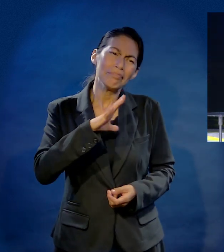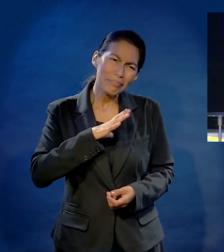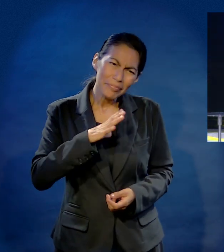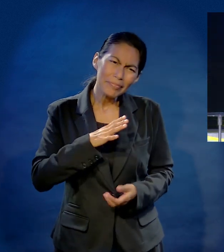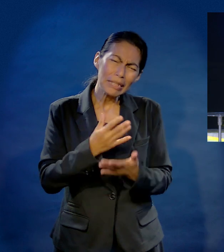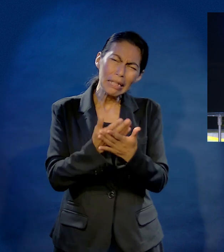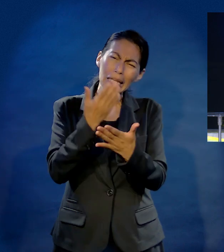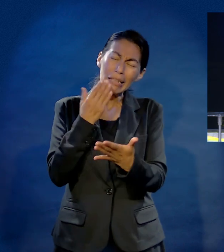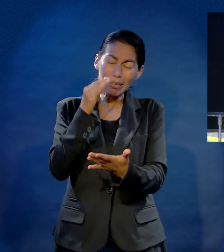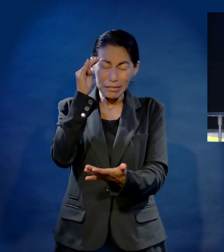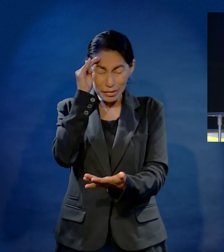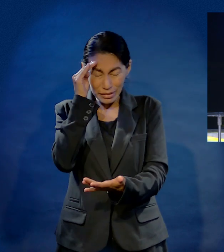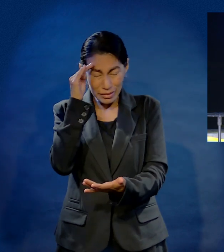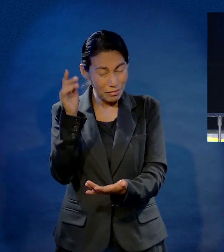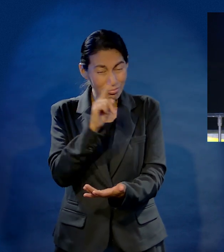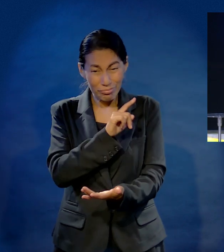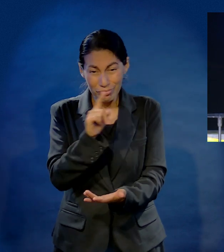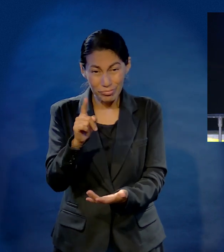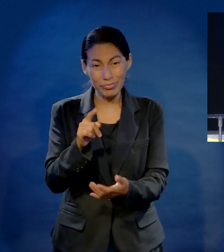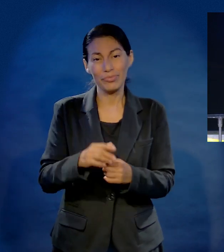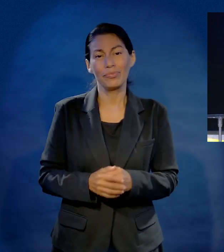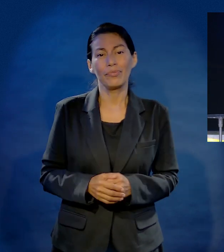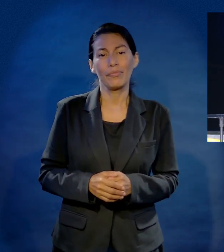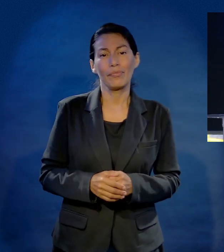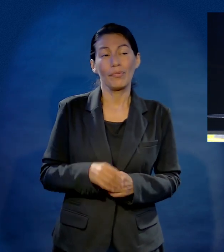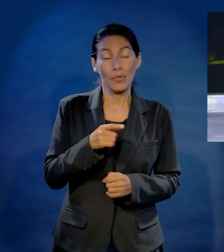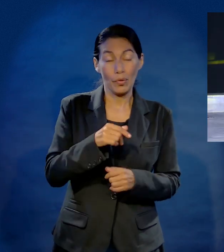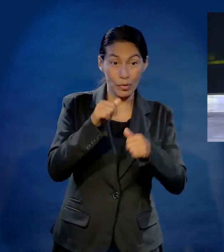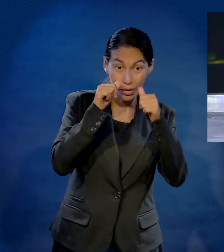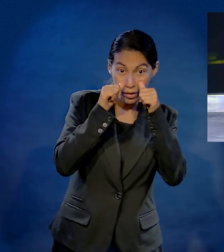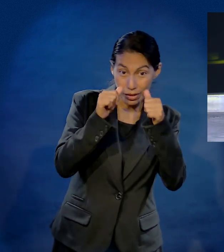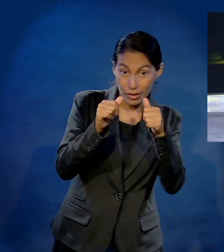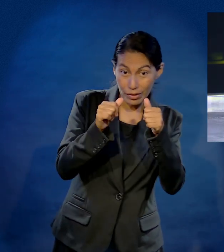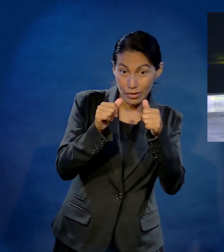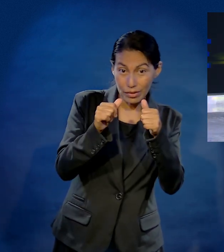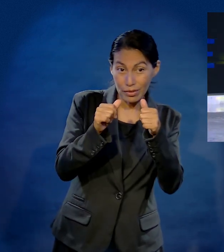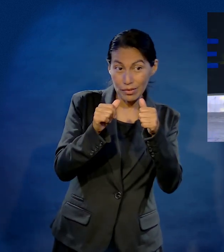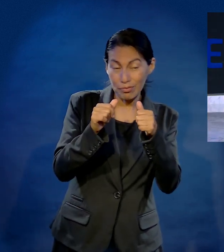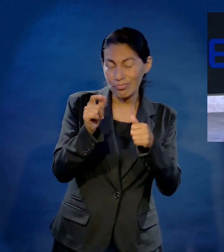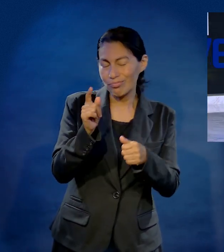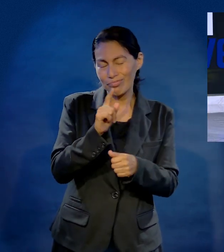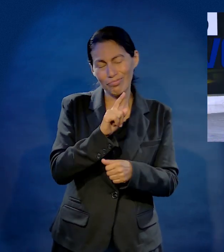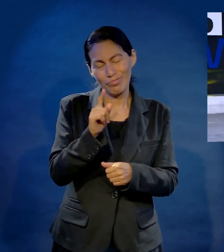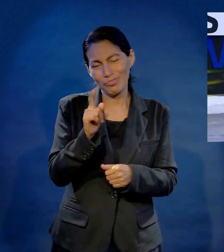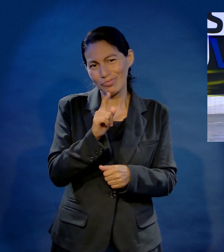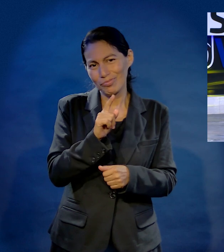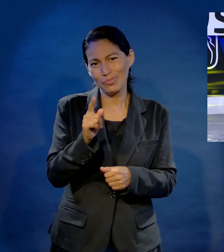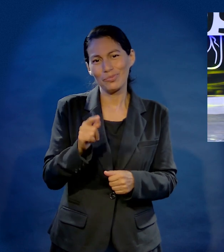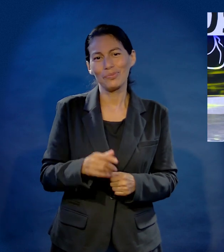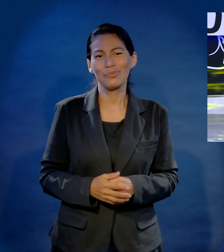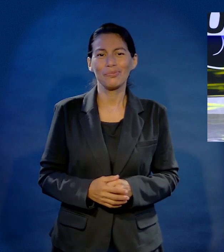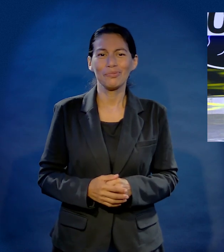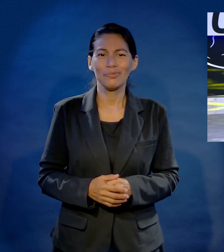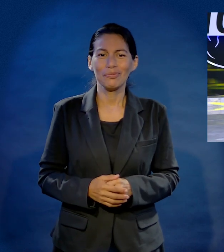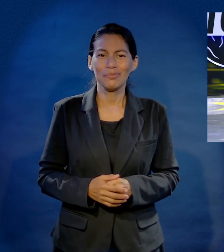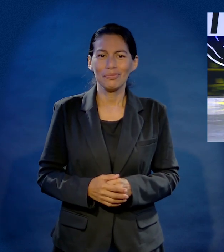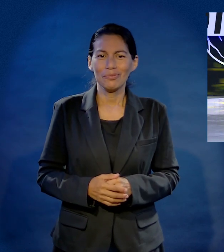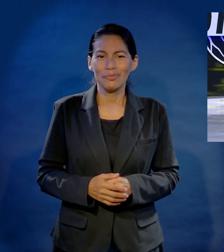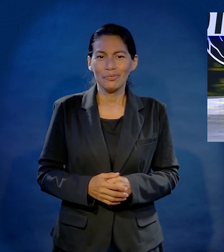¡Qué feo es! Pero existe, porque no pensaste a tiempo, no te, no te pusiste atención, no pusiste pilas en